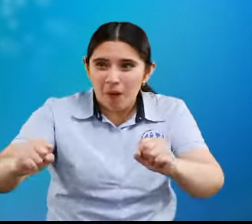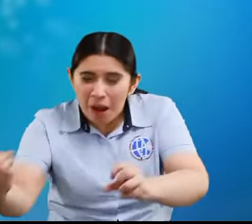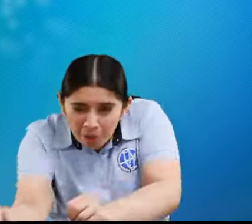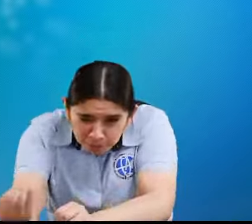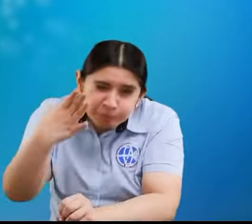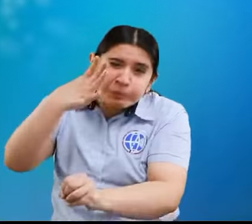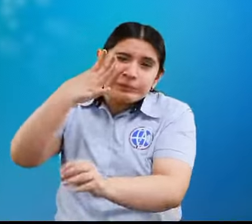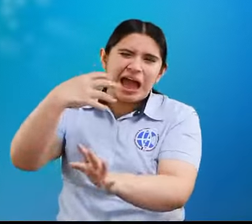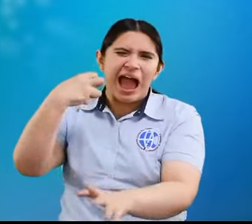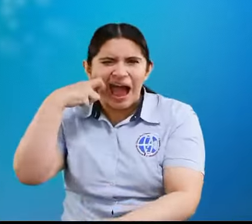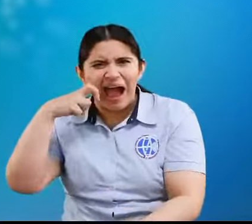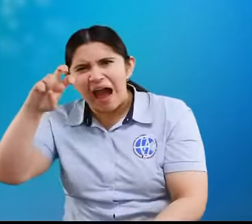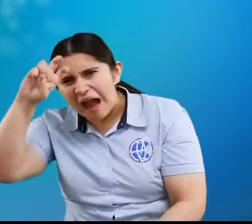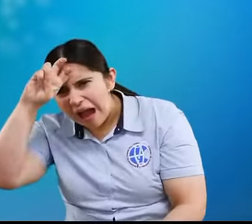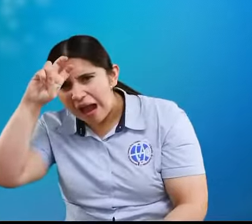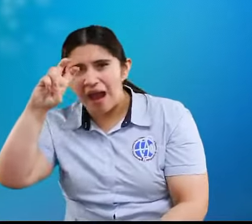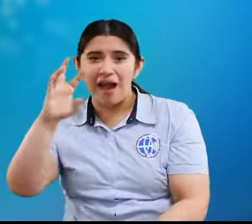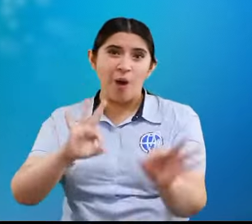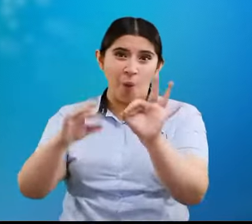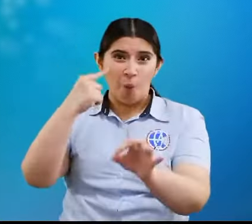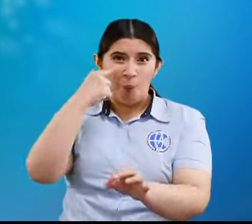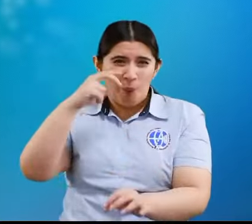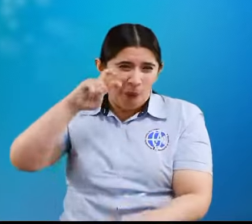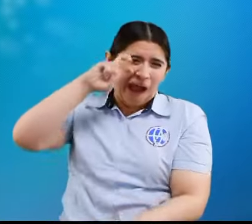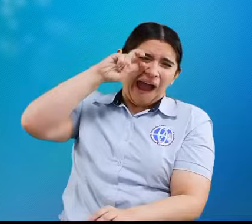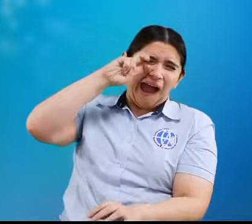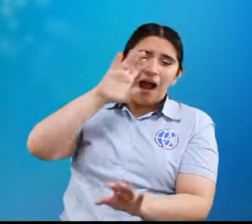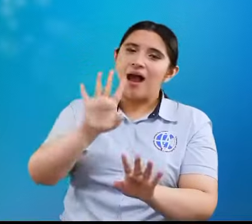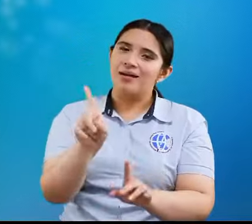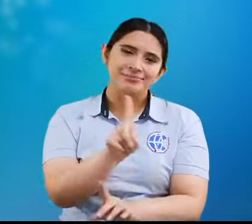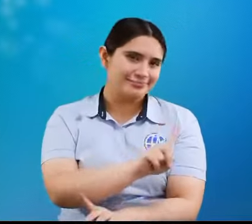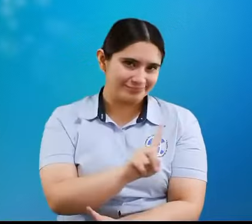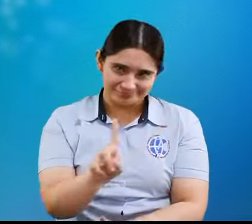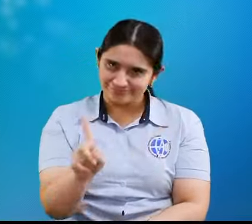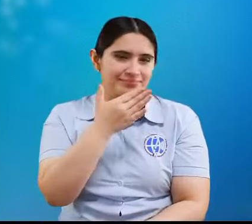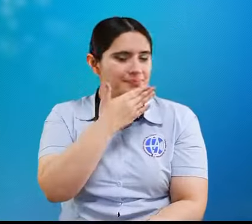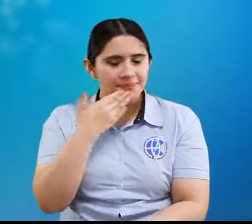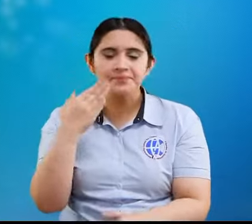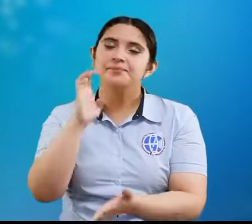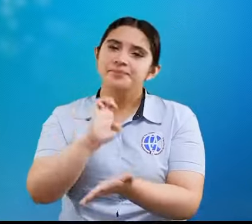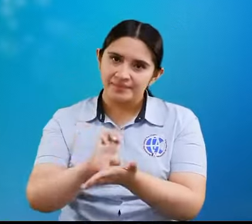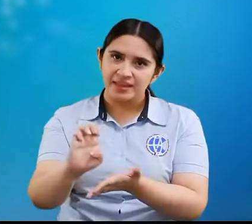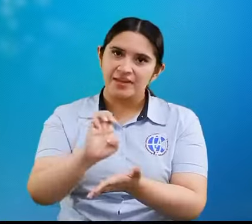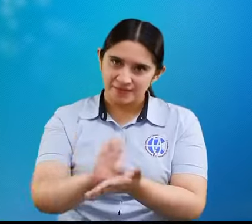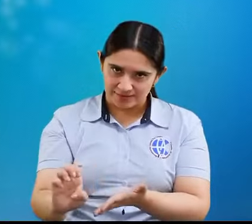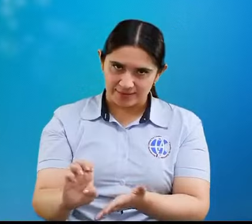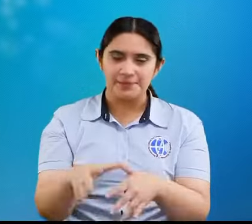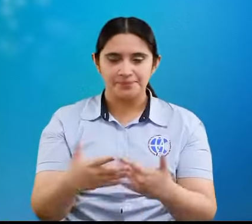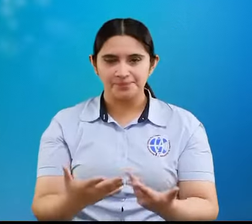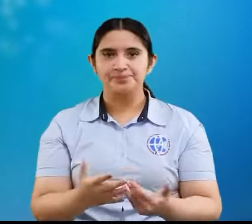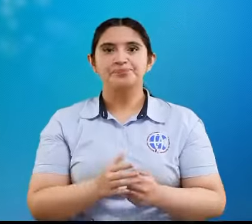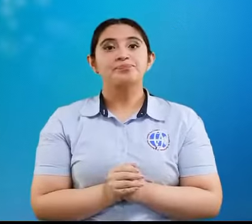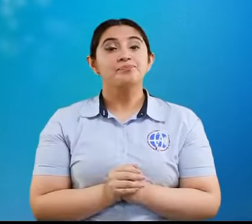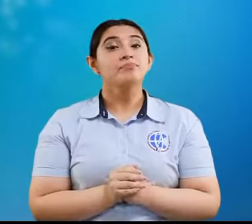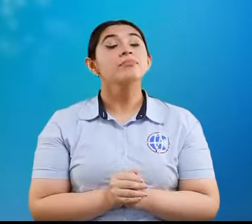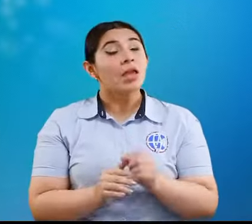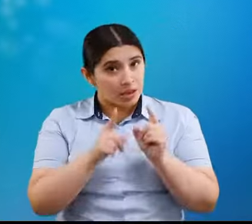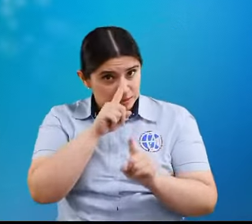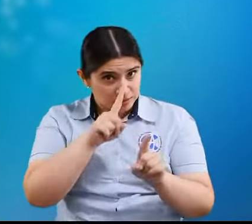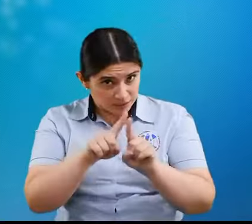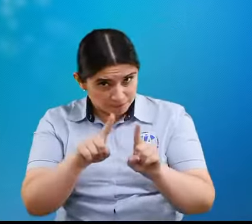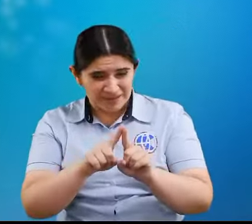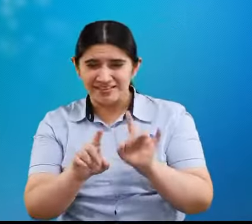alterar las condiciones de los fuegos que están preparados para un uso y cuando se les está dando